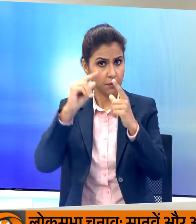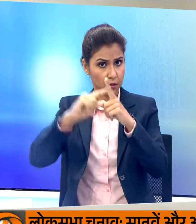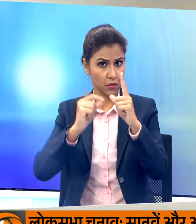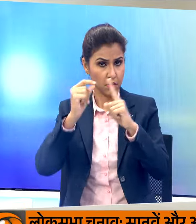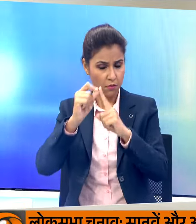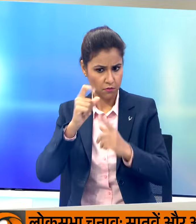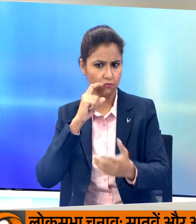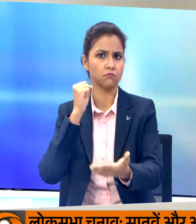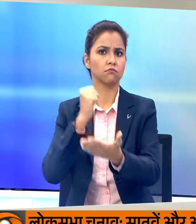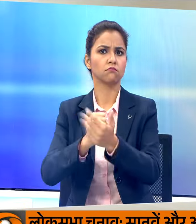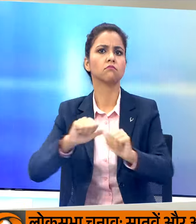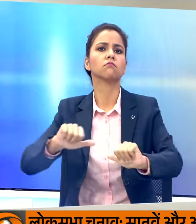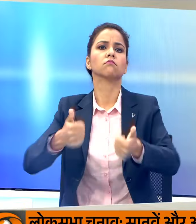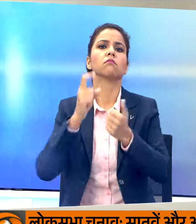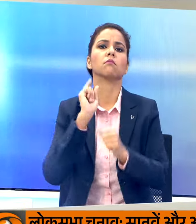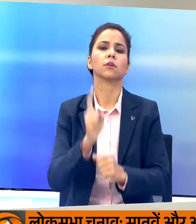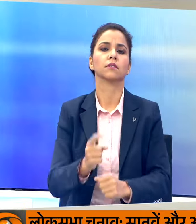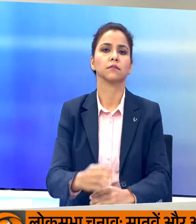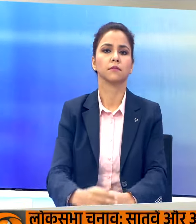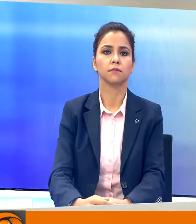की जीत को सुनश्चत करेंगे